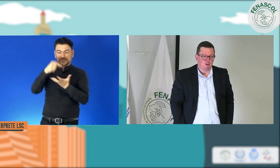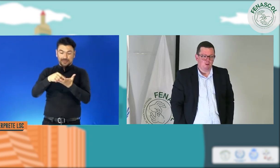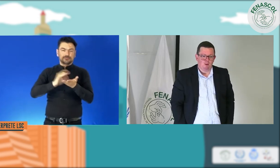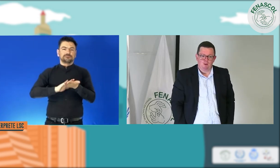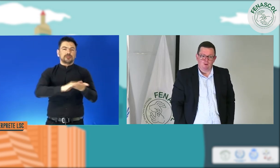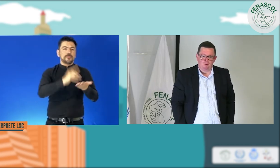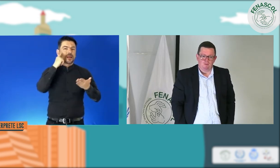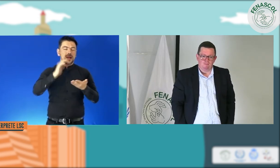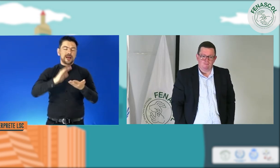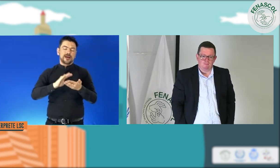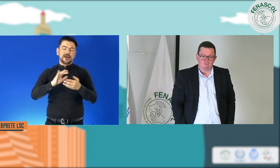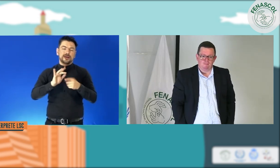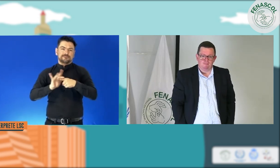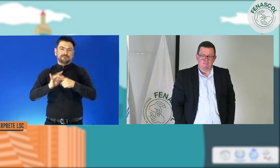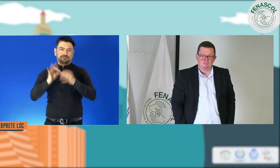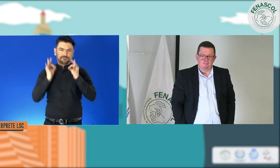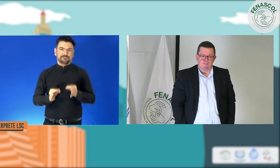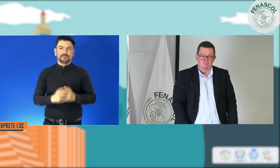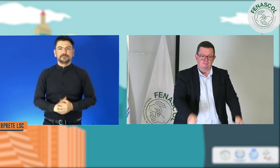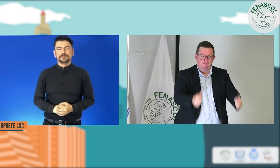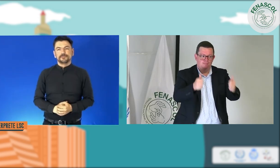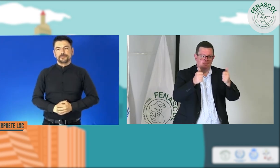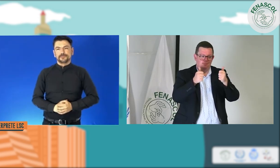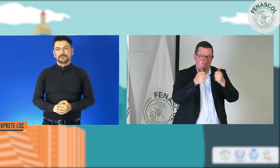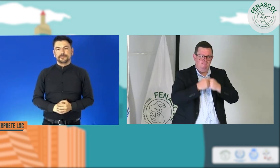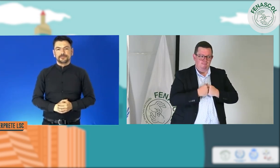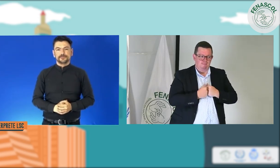busque también esas ayudas tecnológicas. Bueno,